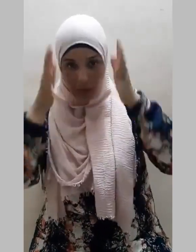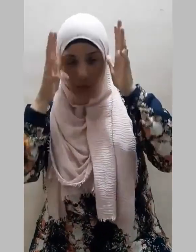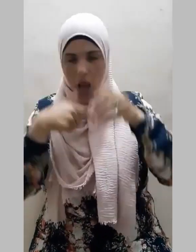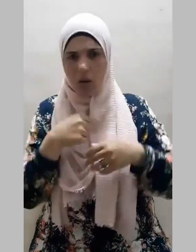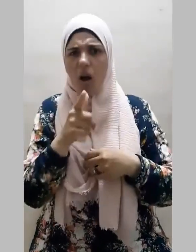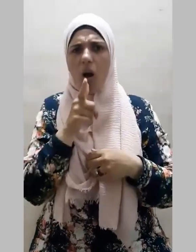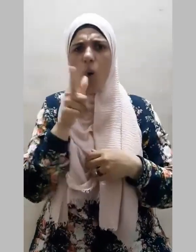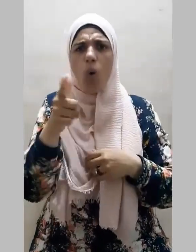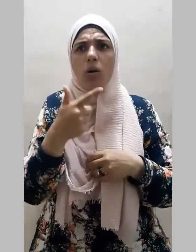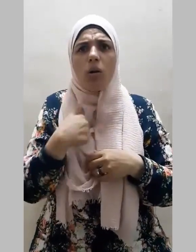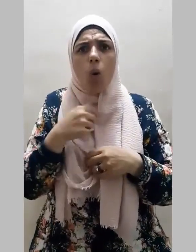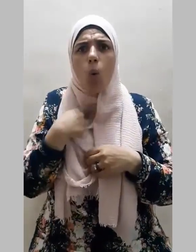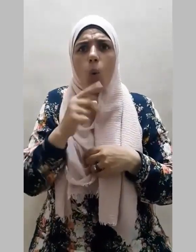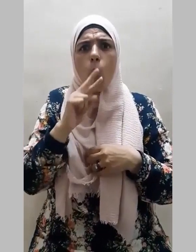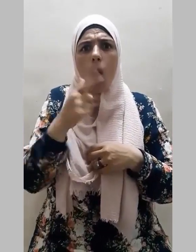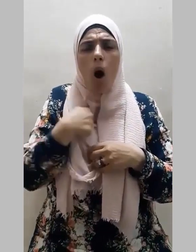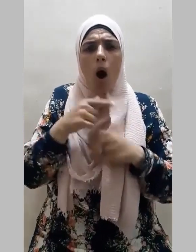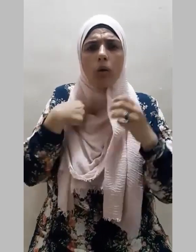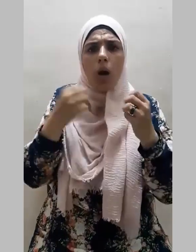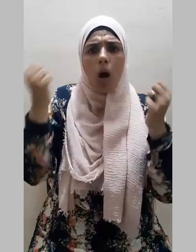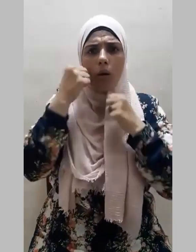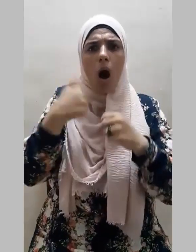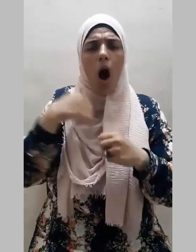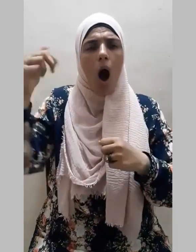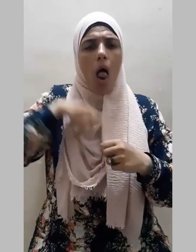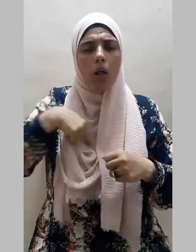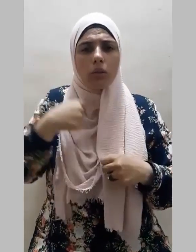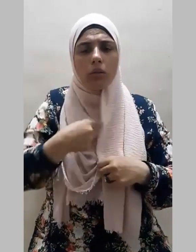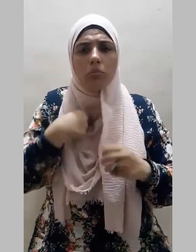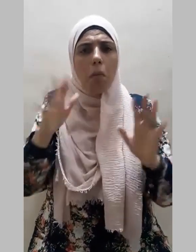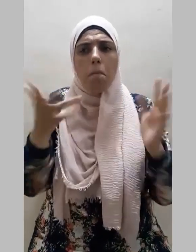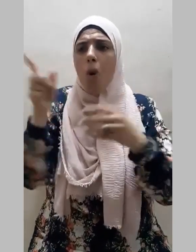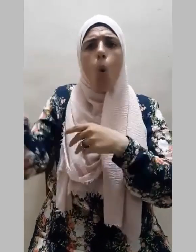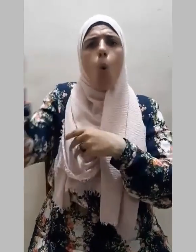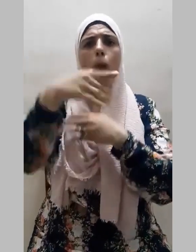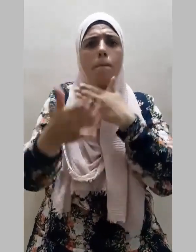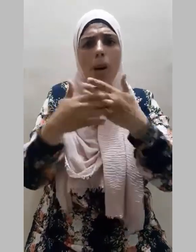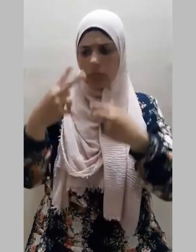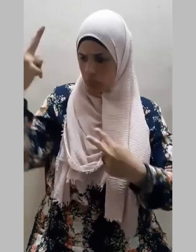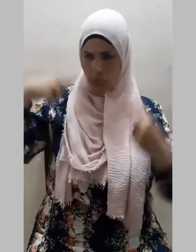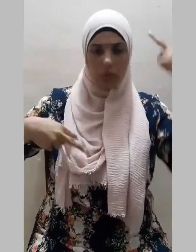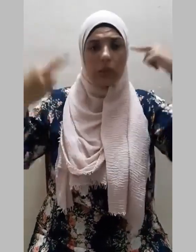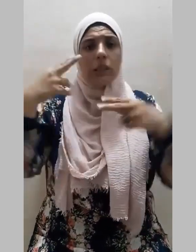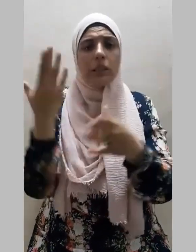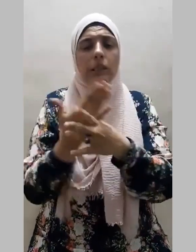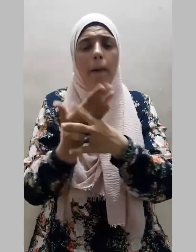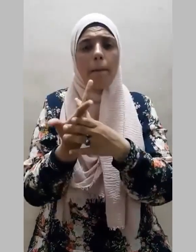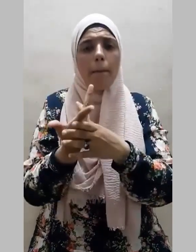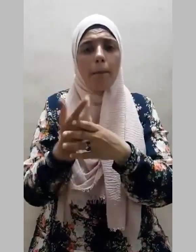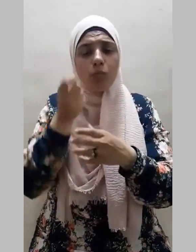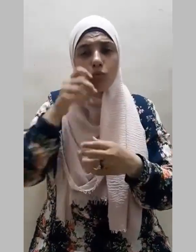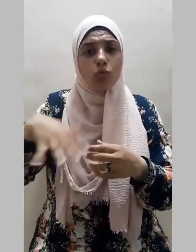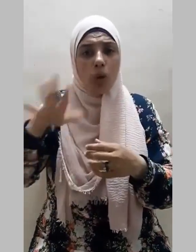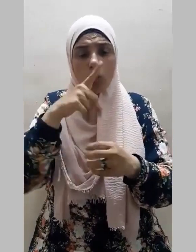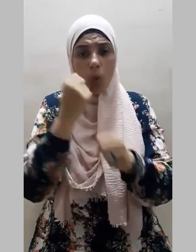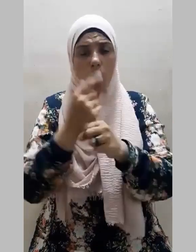واثكل أمان ما شأنكم تنظرون إلي فجعلوا يضربون